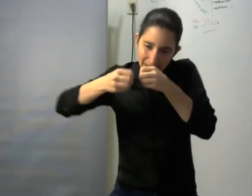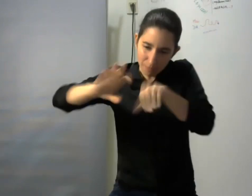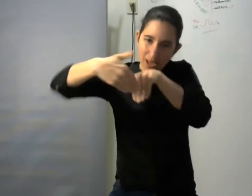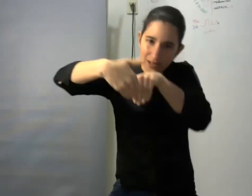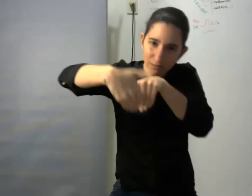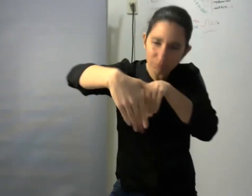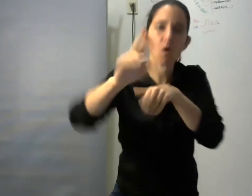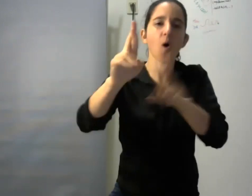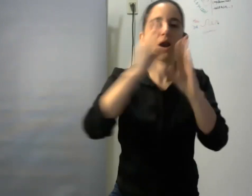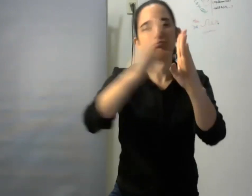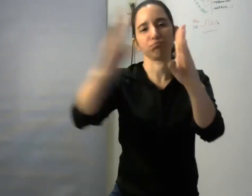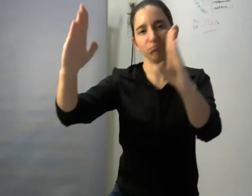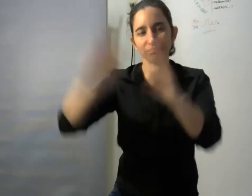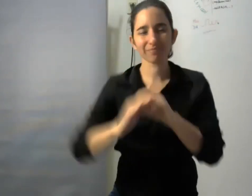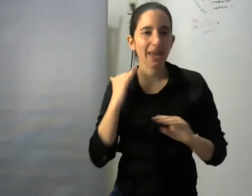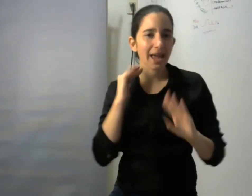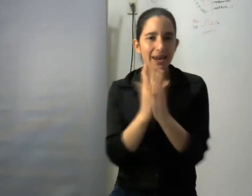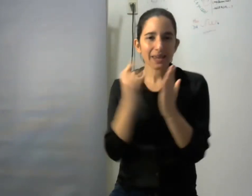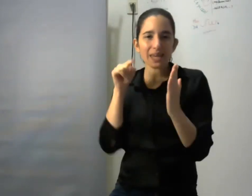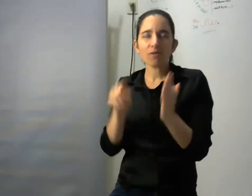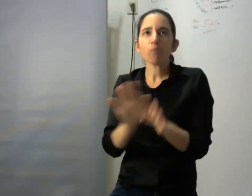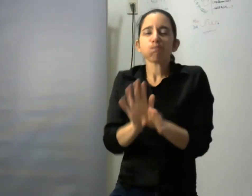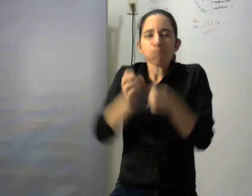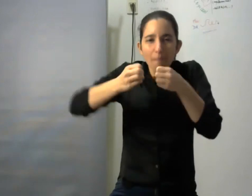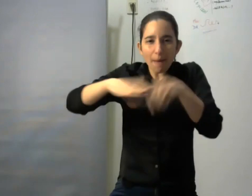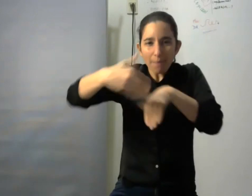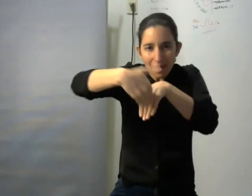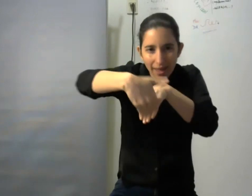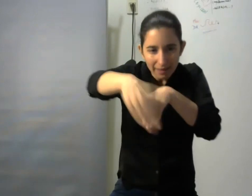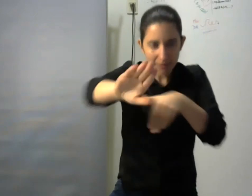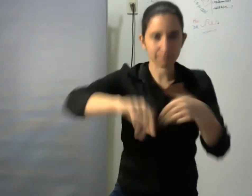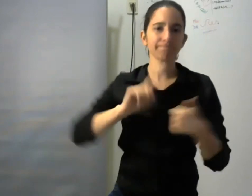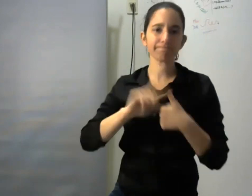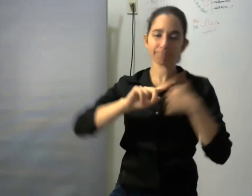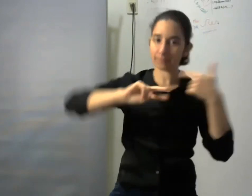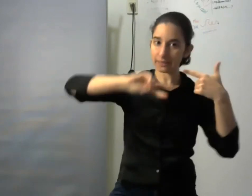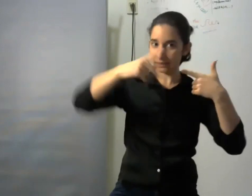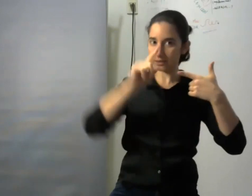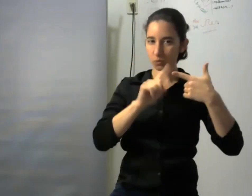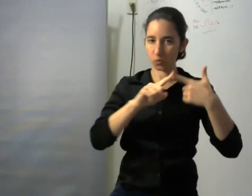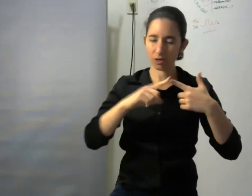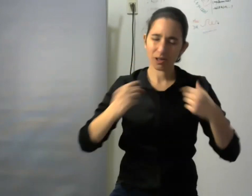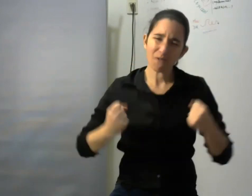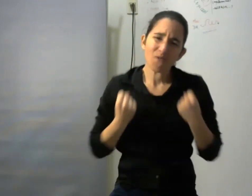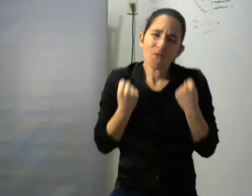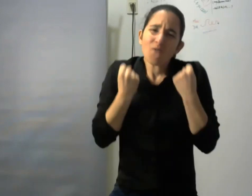nosotros claramente es un punto de partida después el segundo punto es el esfuerzo el esfuerzo fenomenal que hay alrededor de este libro